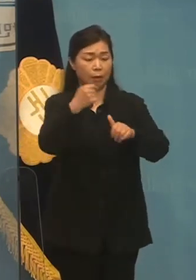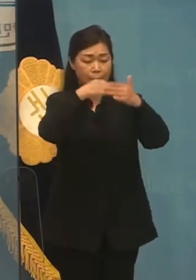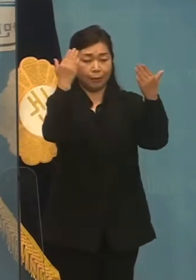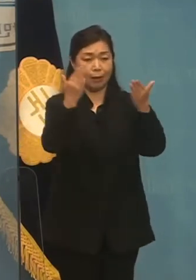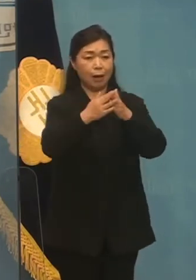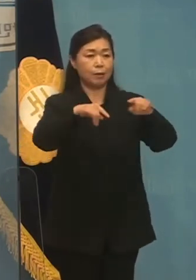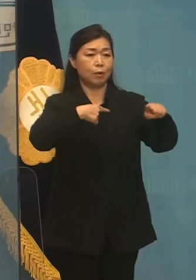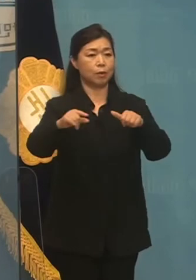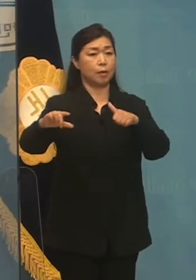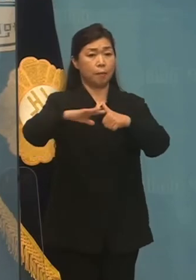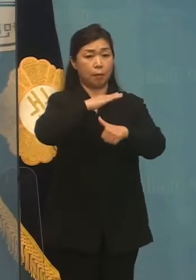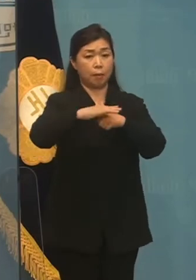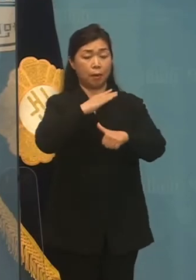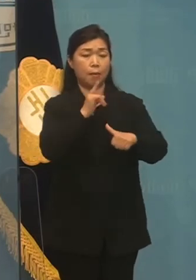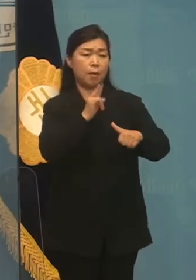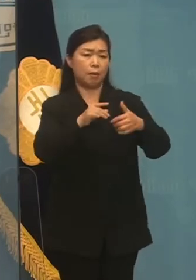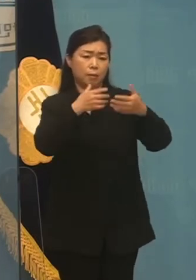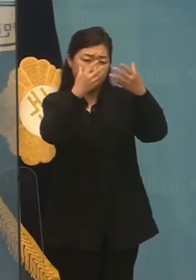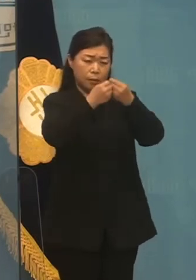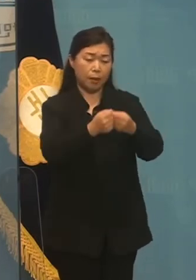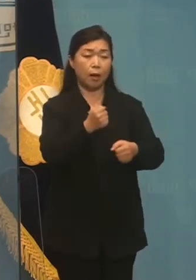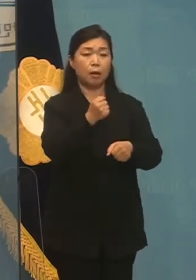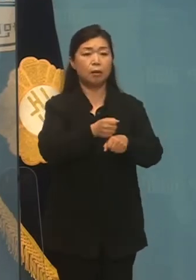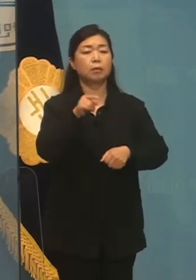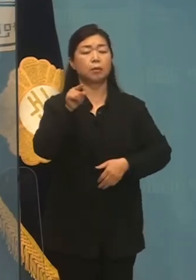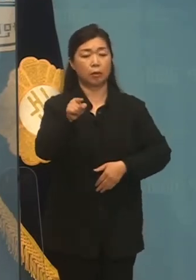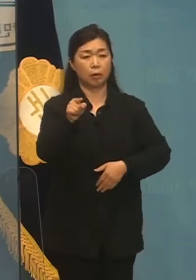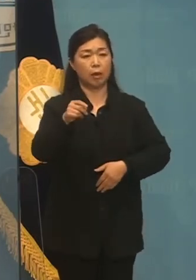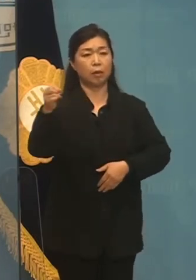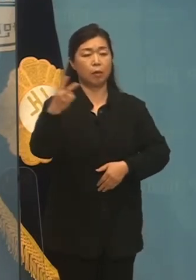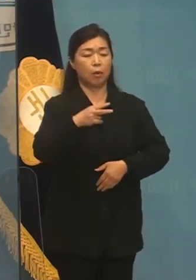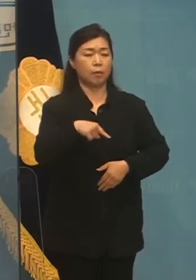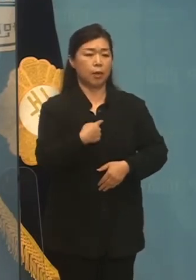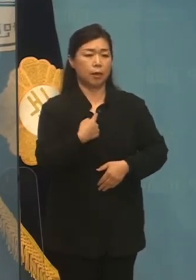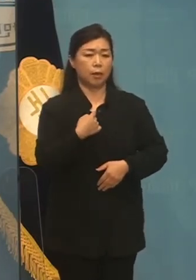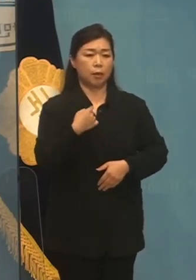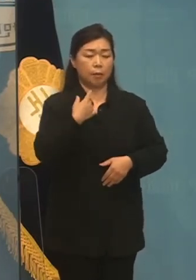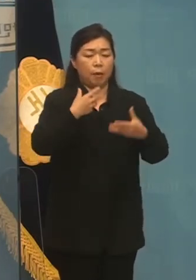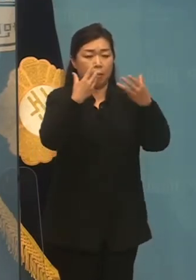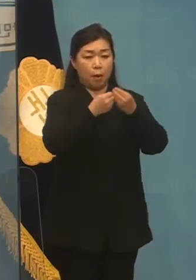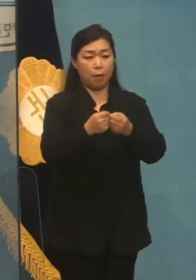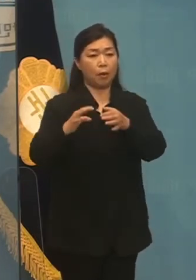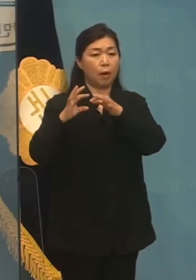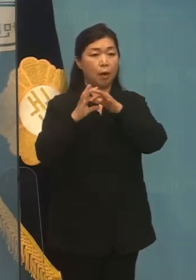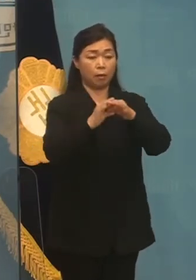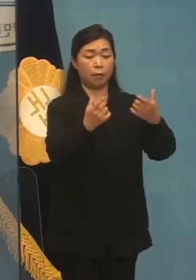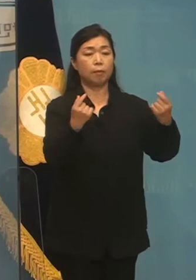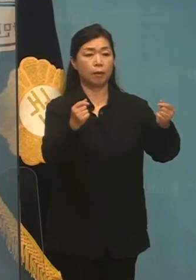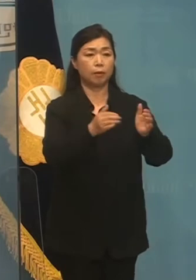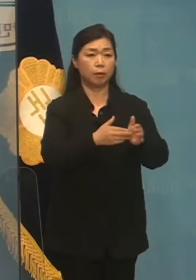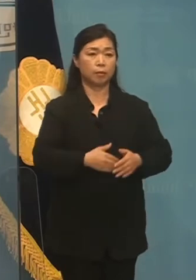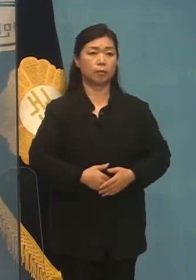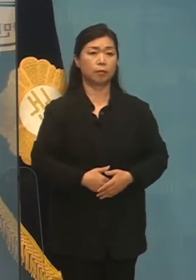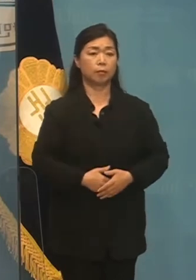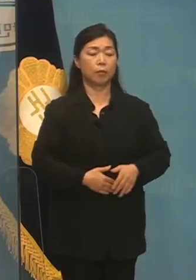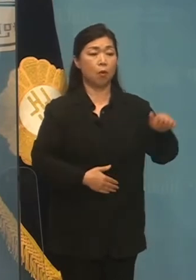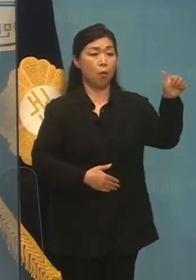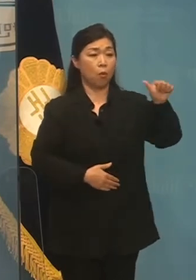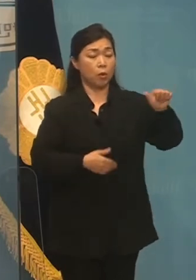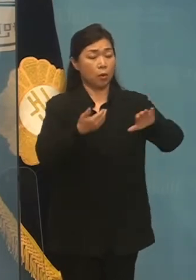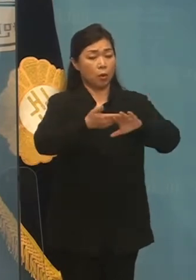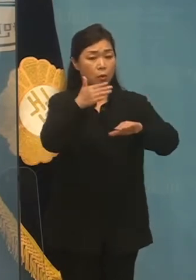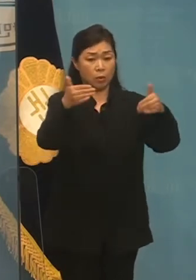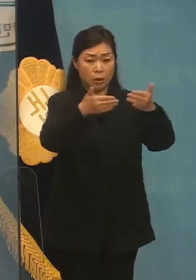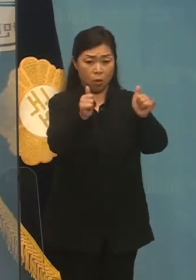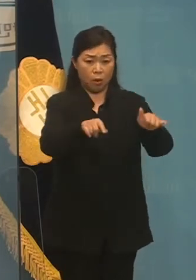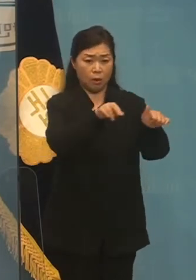정치공재로 몰아가는 지독한 평가르기와 자기황리화로 일관했습니다. 5천명이 넘는 직원들이 탓을